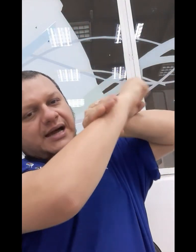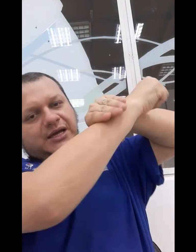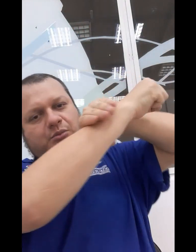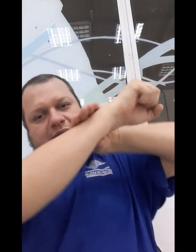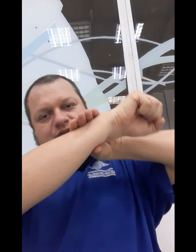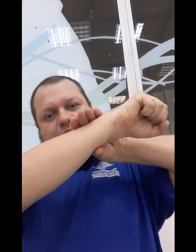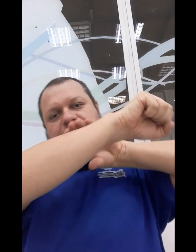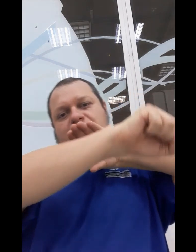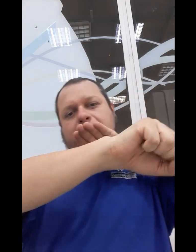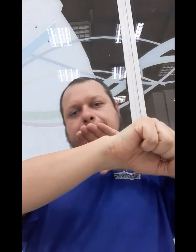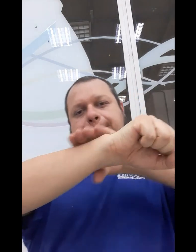aqui no braço, olha só.